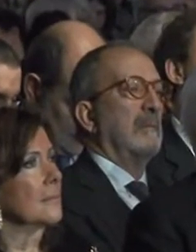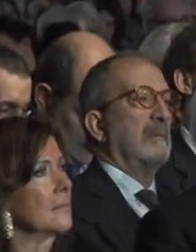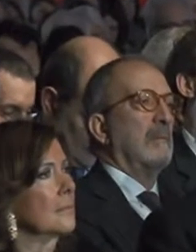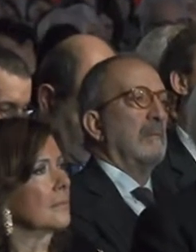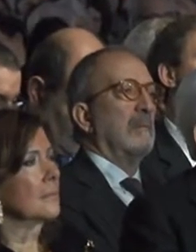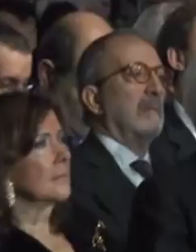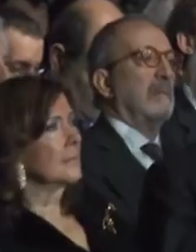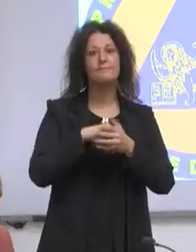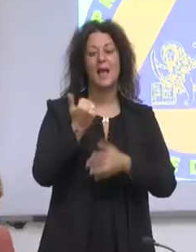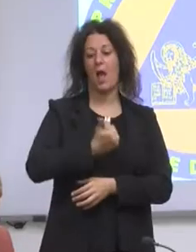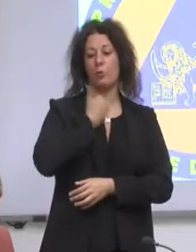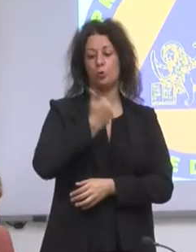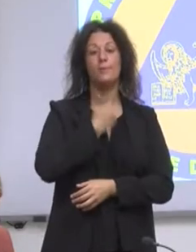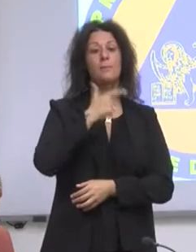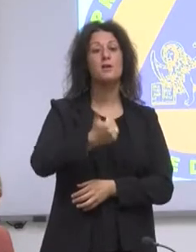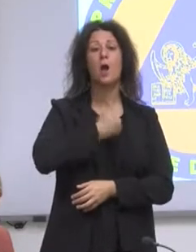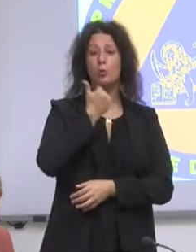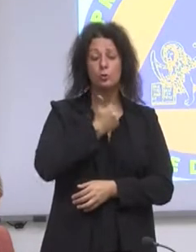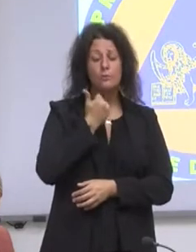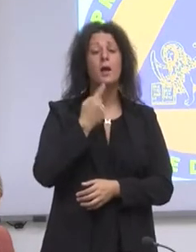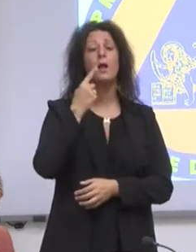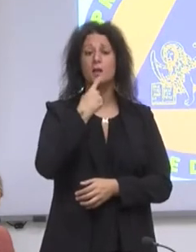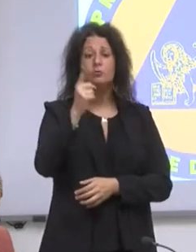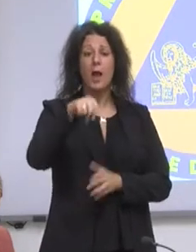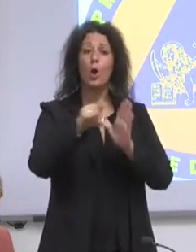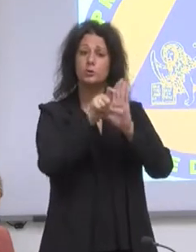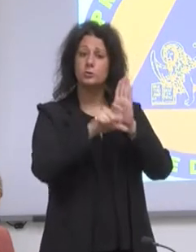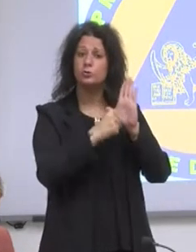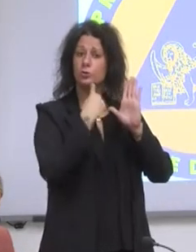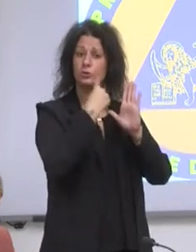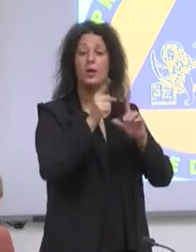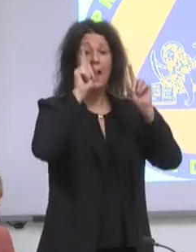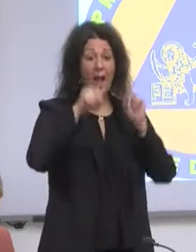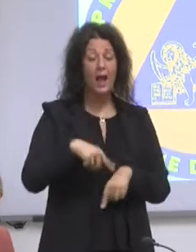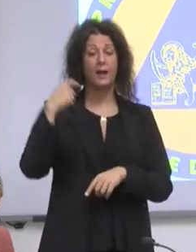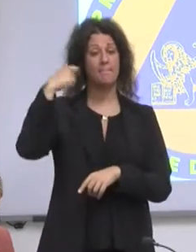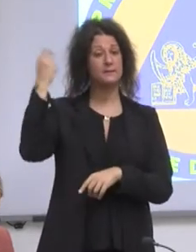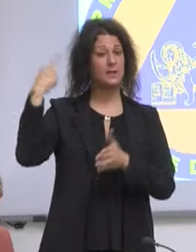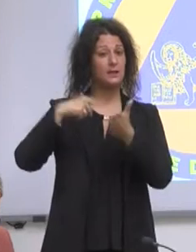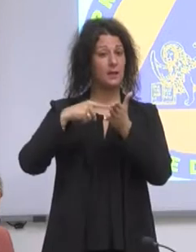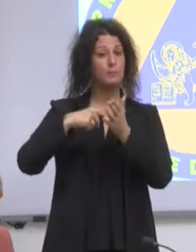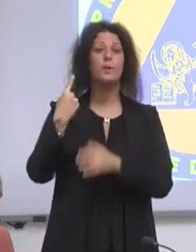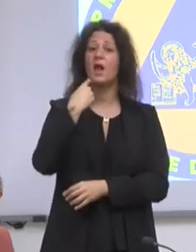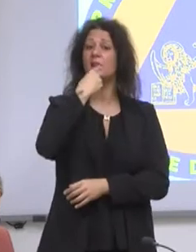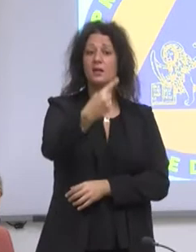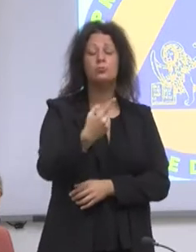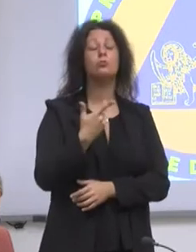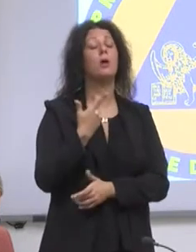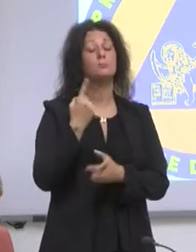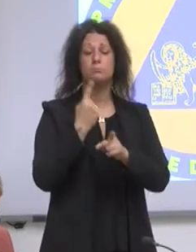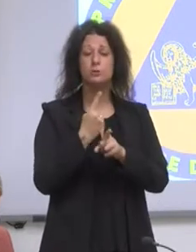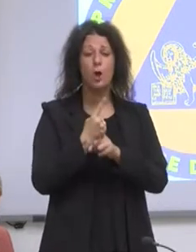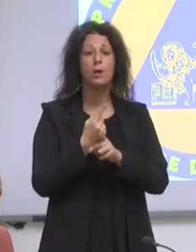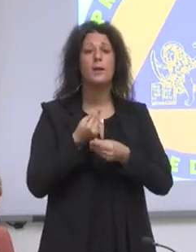con il Capo dello Stato. Il Capo dello Stato parla comunemente del progetto d'autonomia, per cui guarda io penso che sia